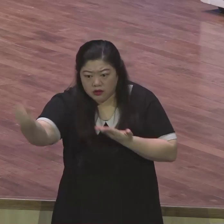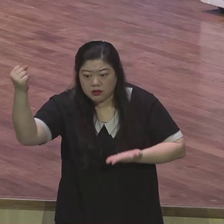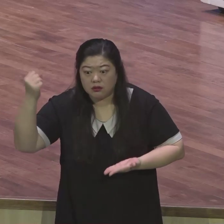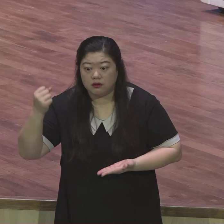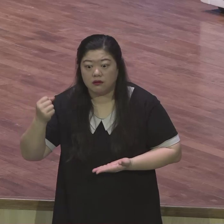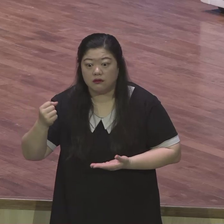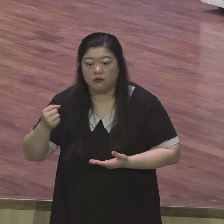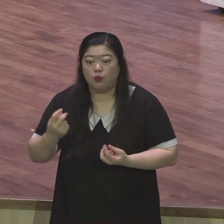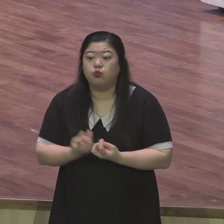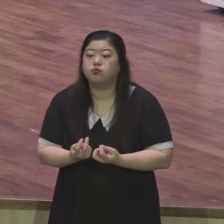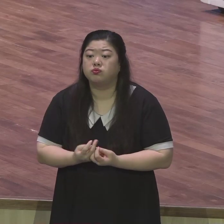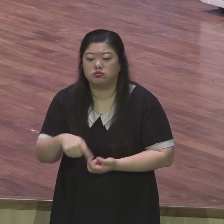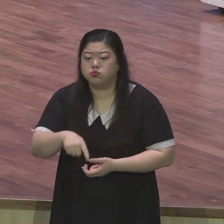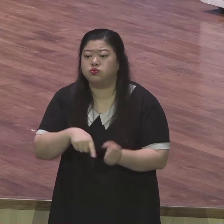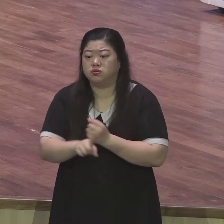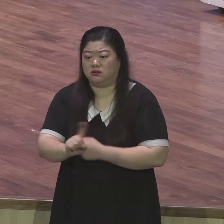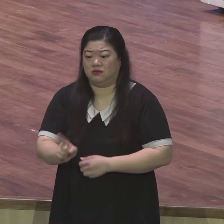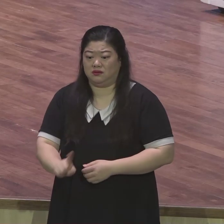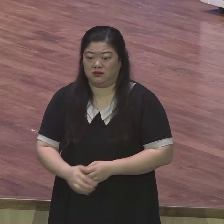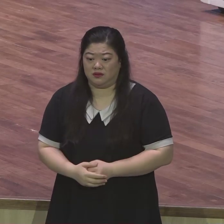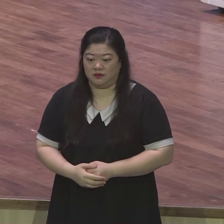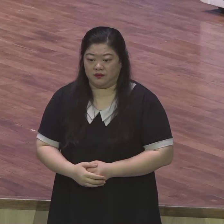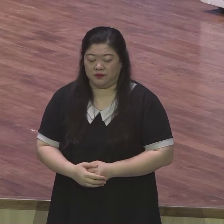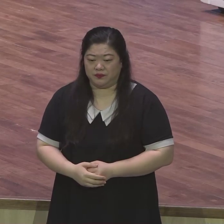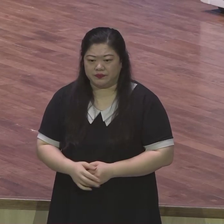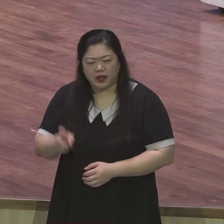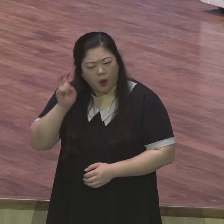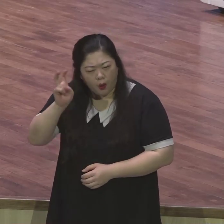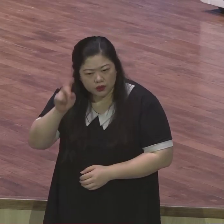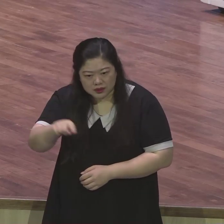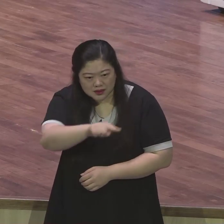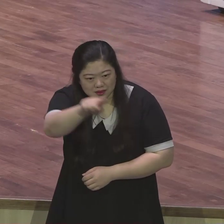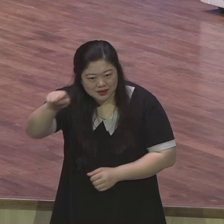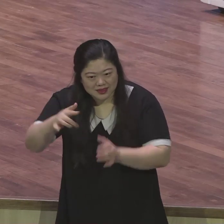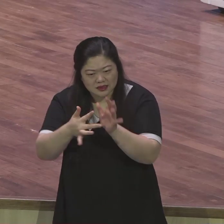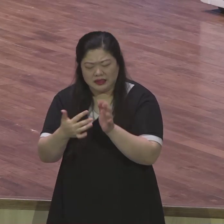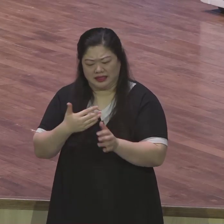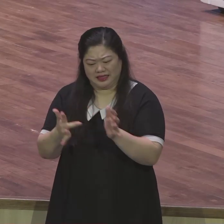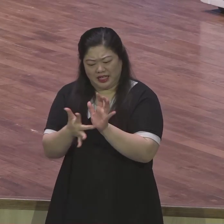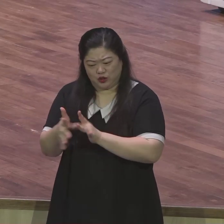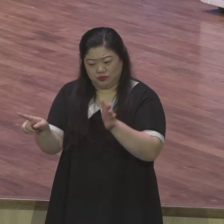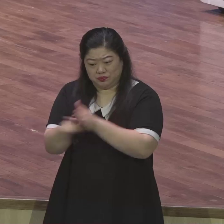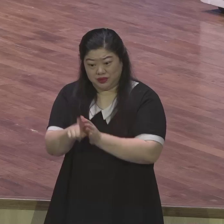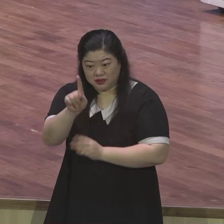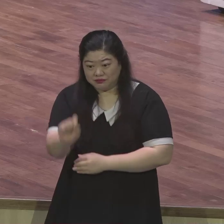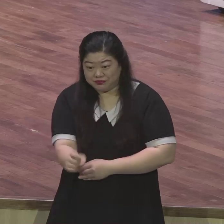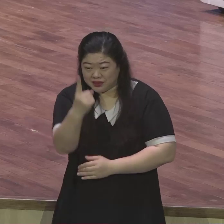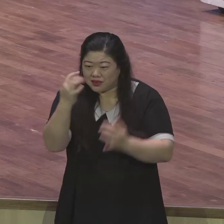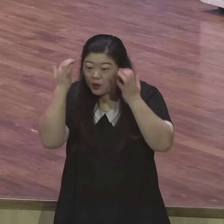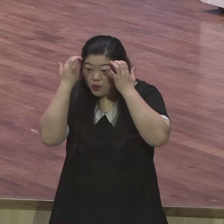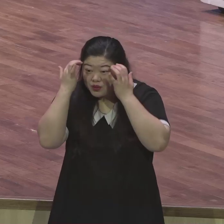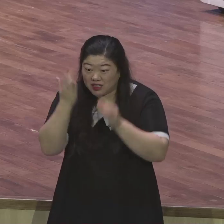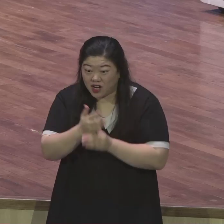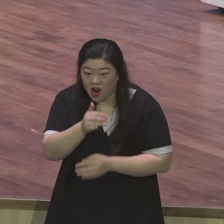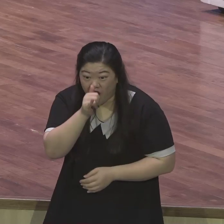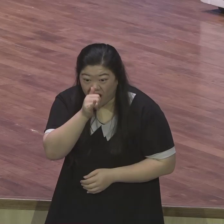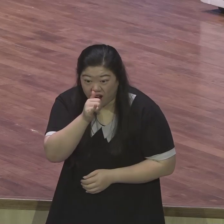있습니다 아마 이 자리에 오신 분들 중에 그런 어려움을 당하고 계신 분들이 계실 수도 있습니다 복음을 알고 예수를 그리스도로 믿고